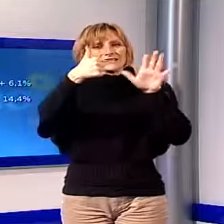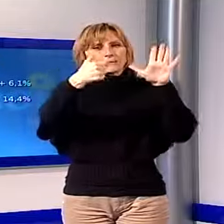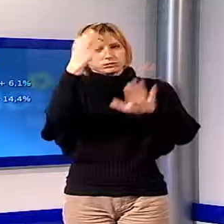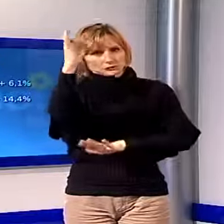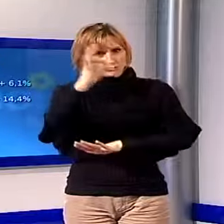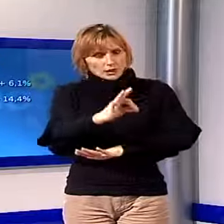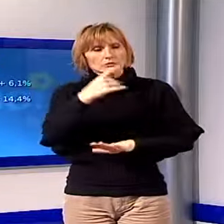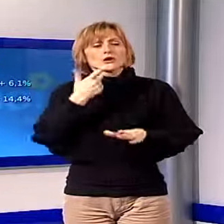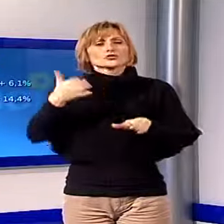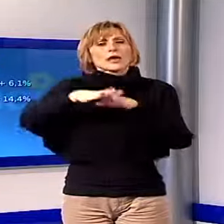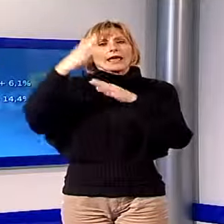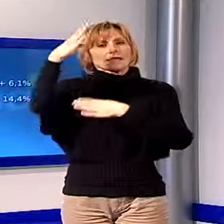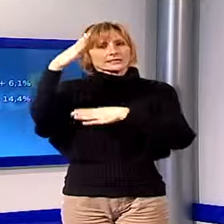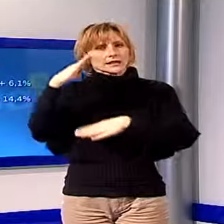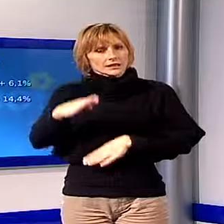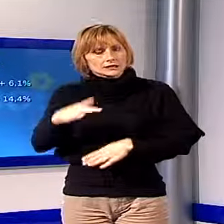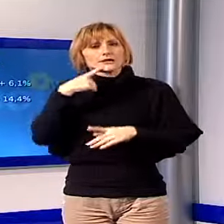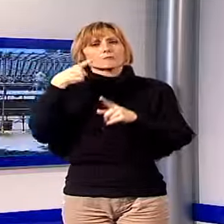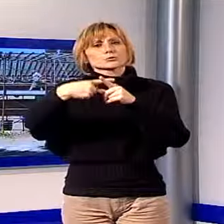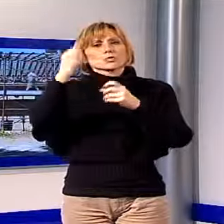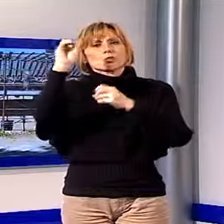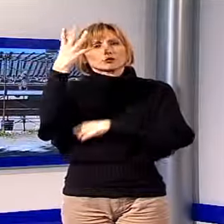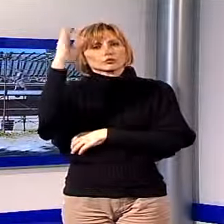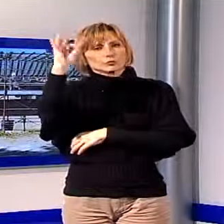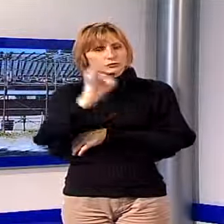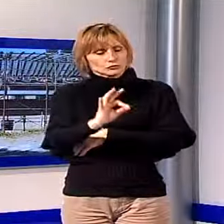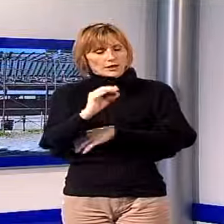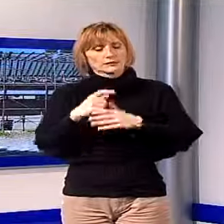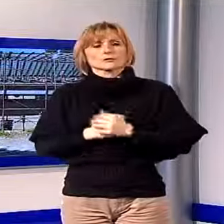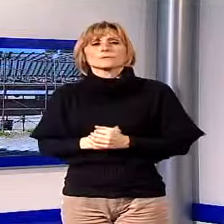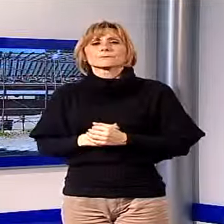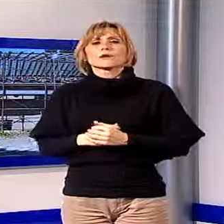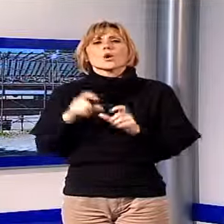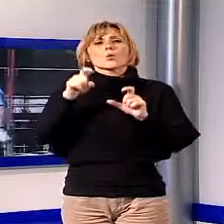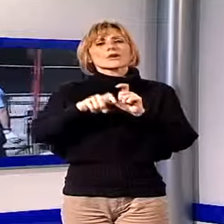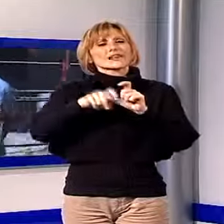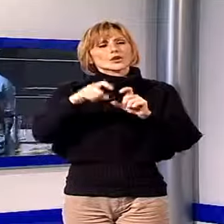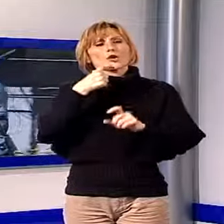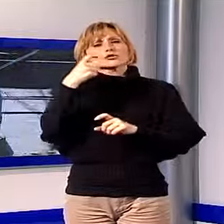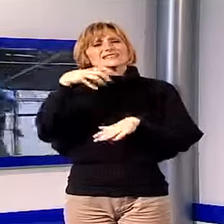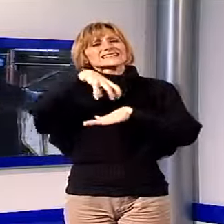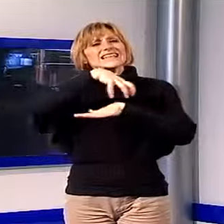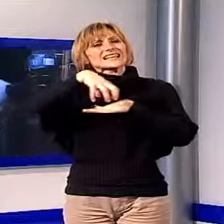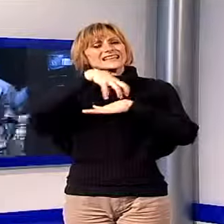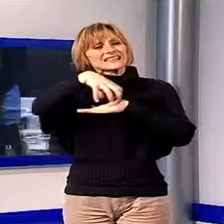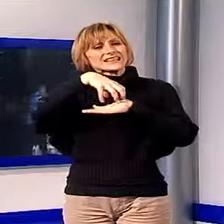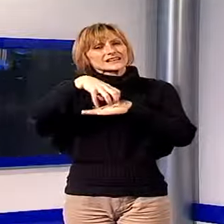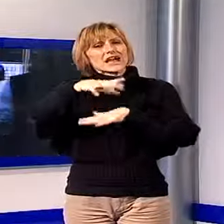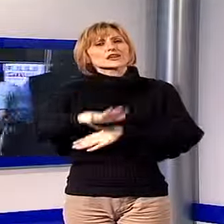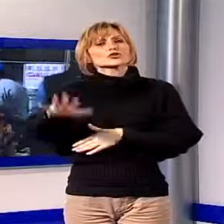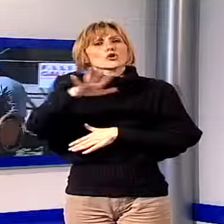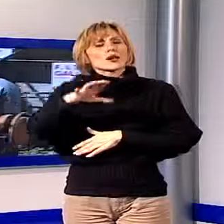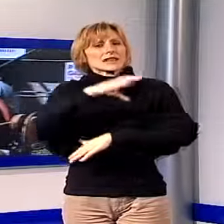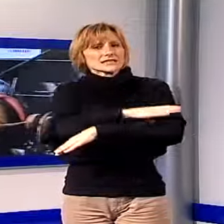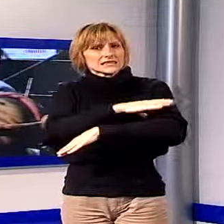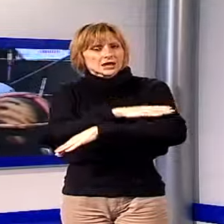soprattutto nell'edilizia, più 14%. Secondo Daniele Quiriconi della Segreteria regionale CGL Toscana, i